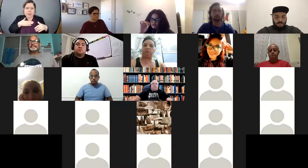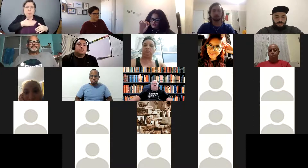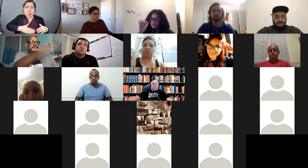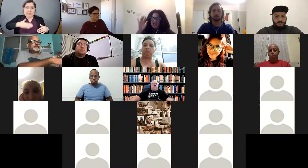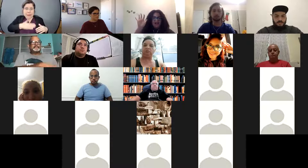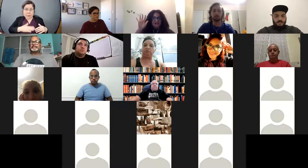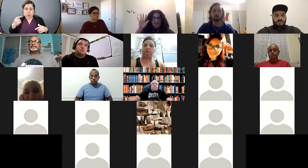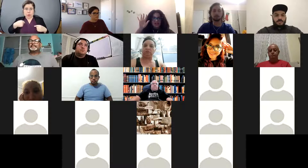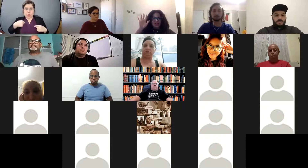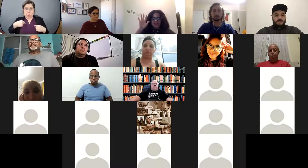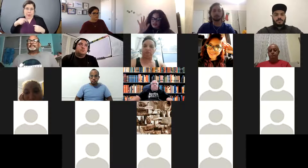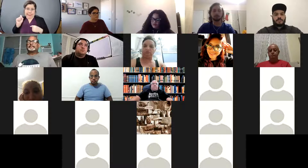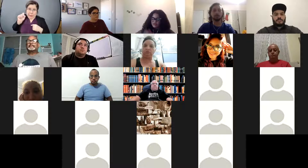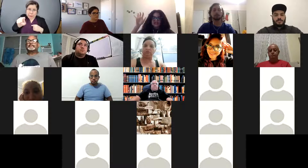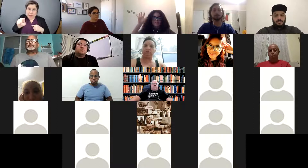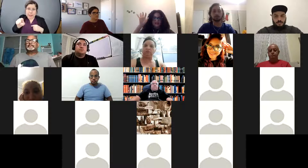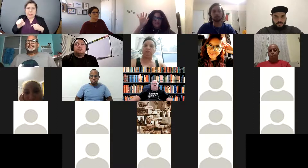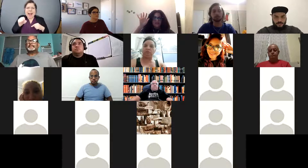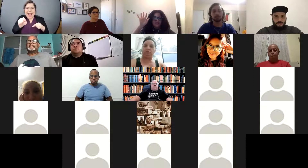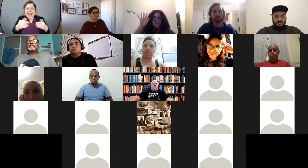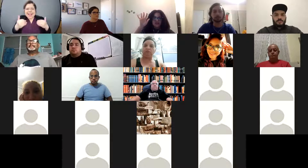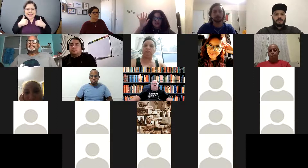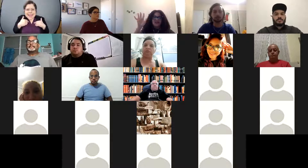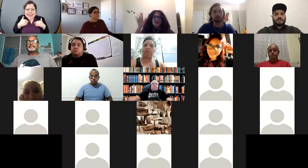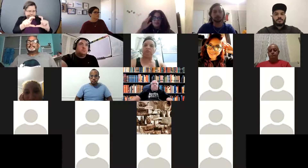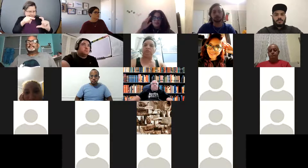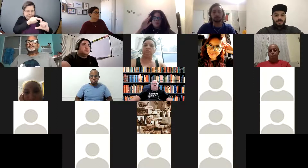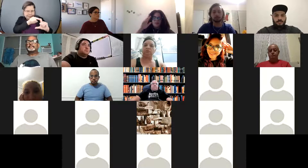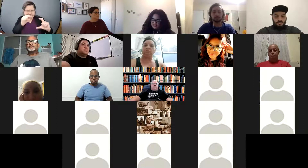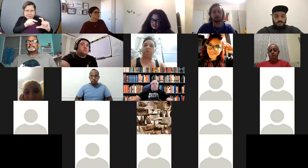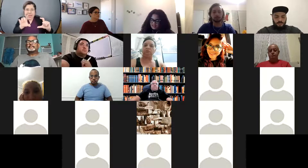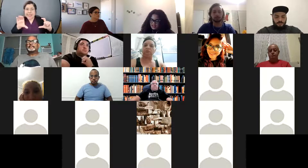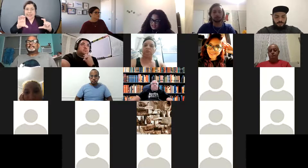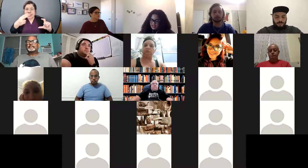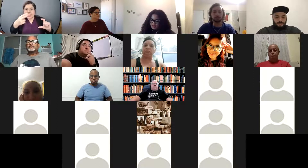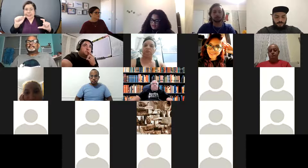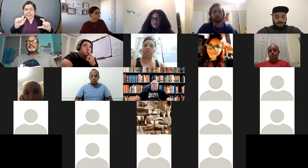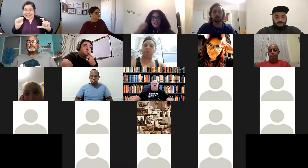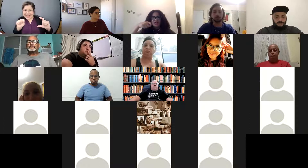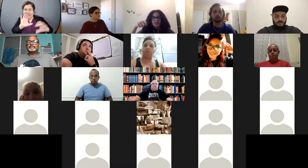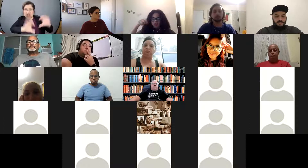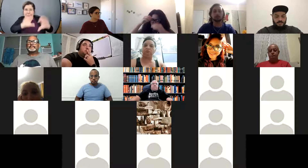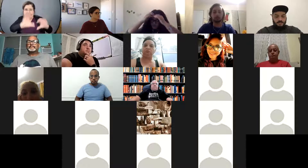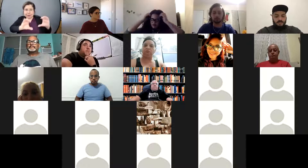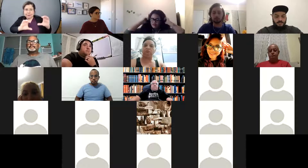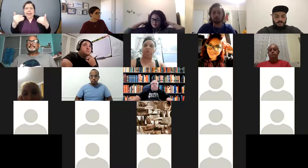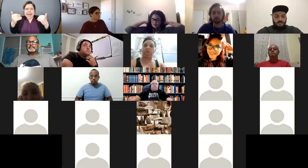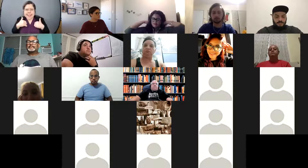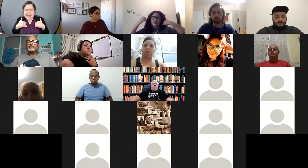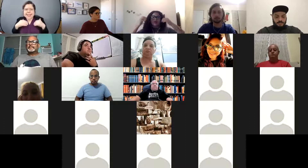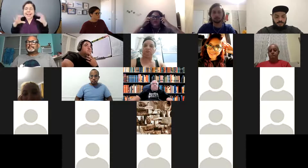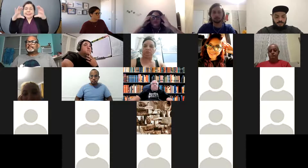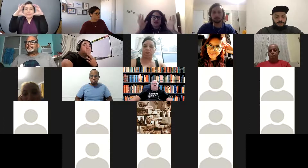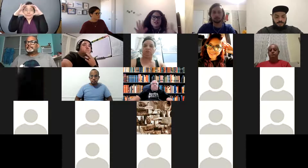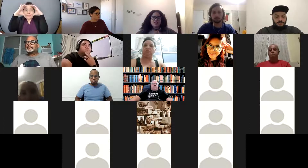reacción, alzando la manita, o entonces permanezcan con la mano alzada, y gente del equipo les notará, y los cogemos en orden para